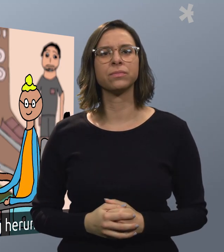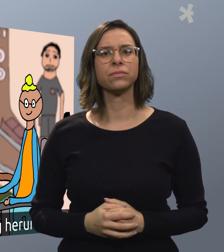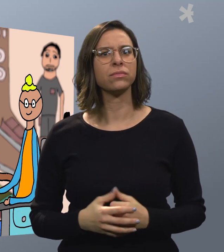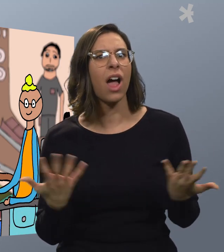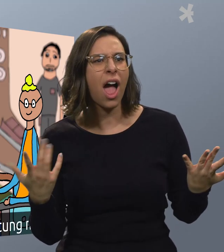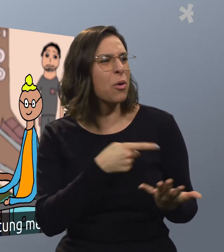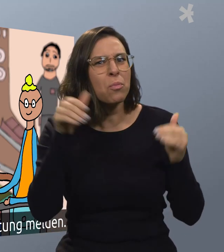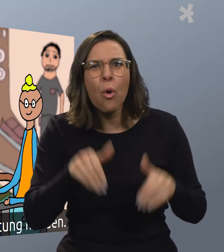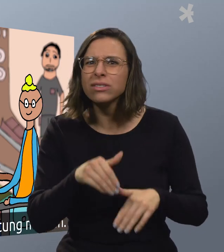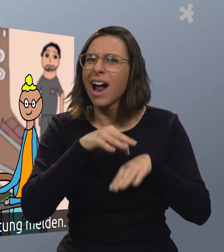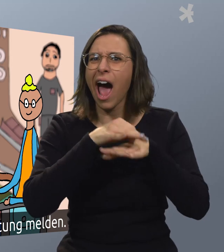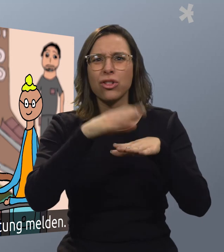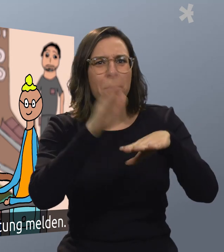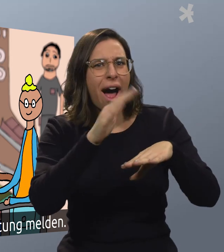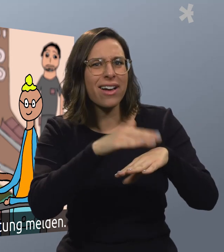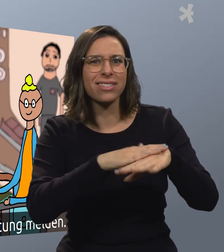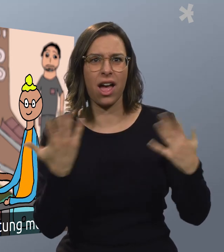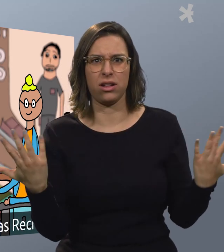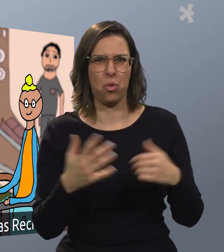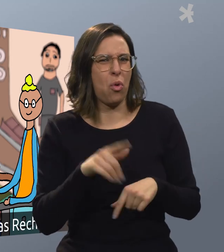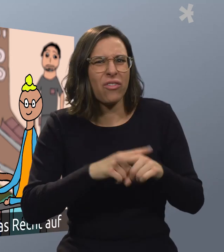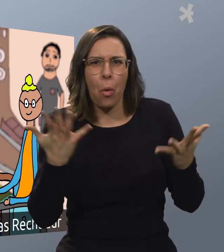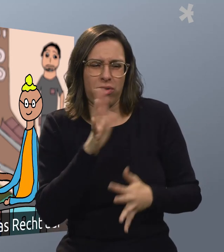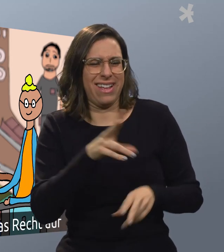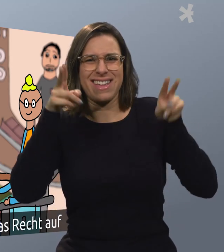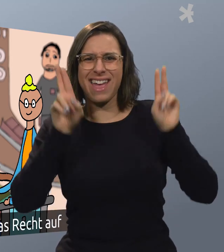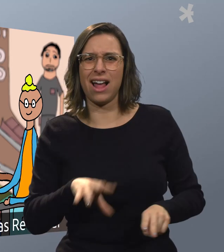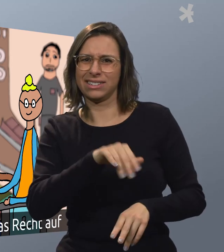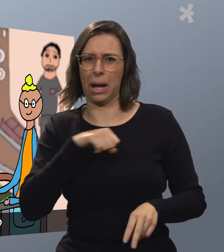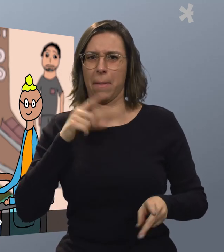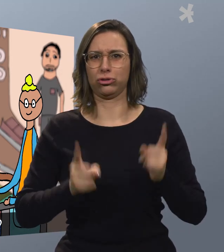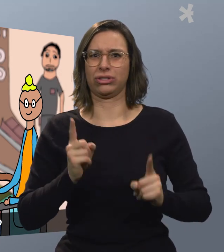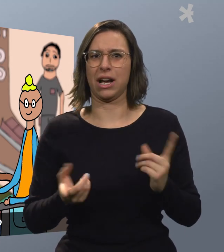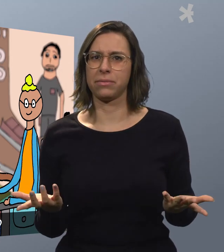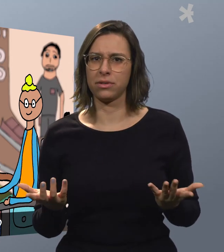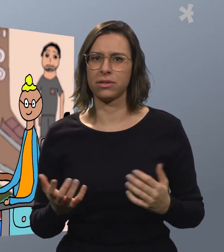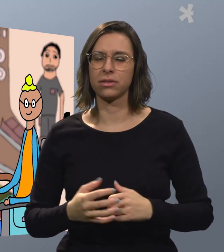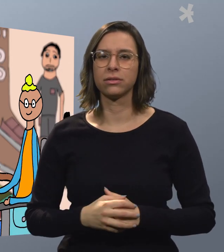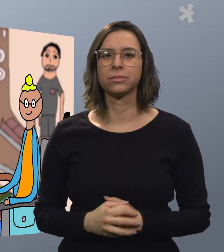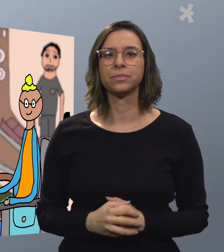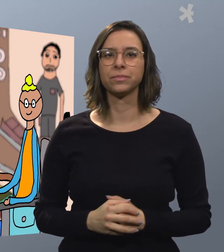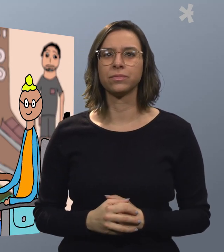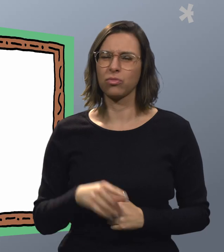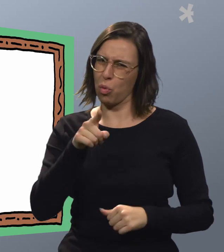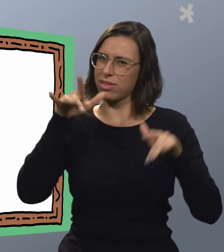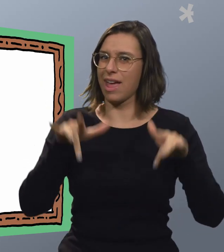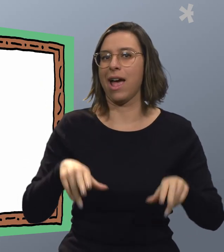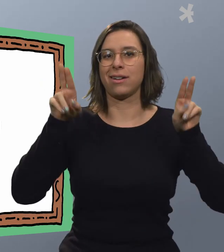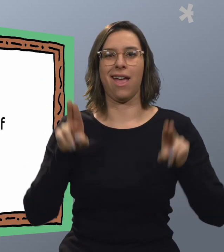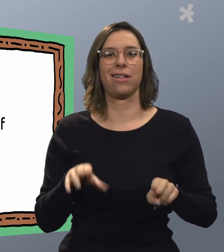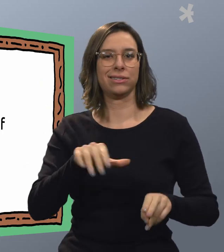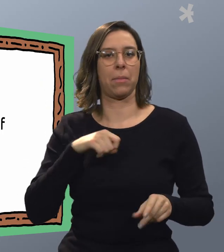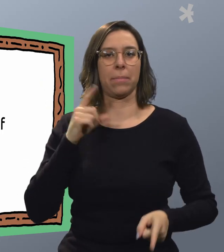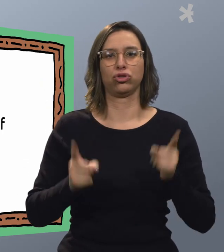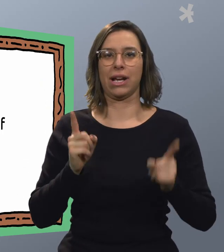herum. Das musst du unbedingt der Leitung melden. Und überhaupt, wo bleibt da das Recht für Selbstbestimmung? Du hast das